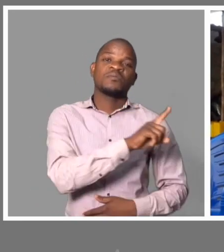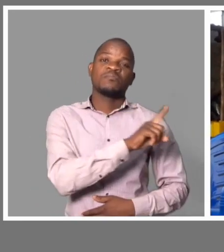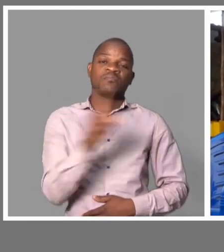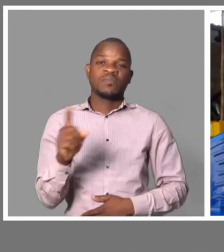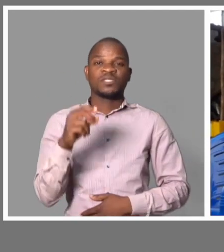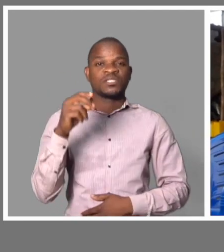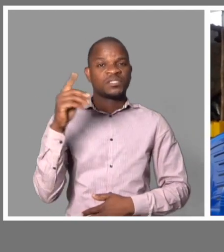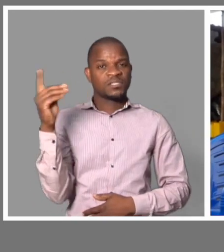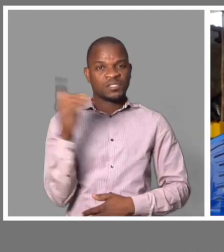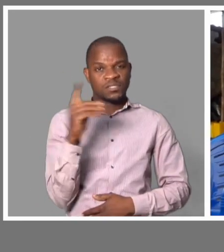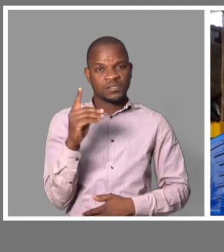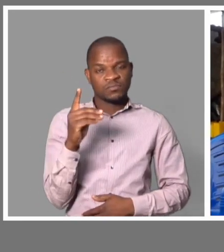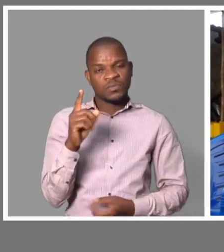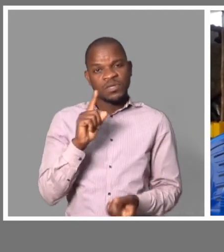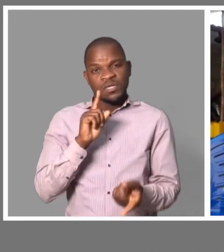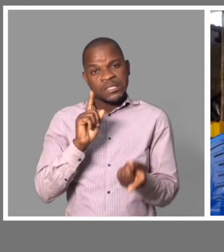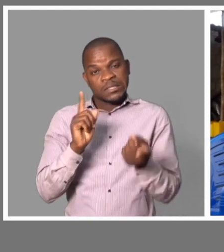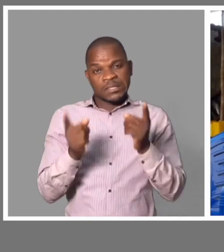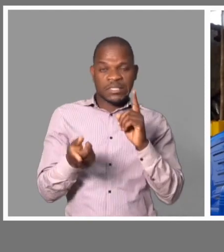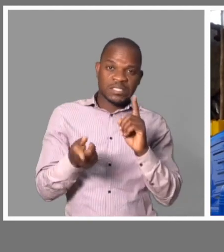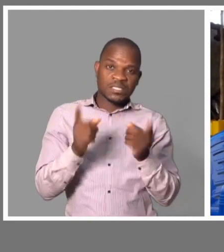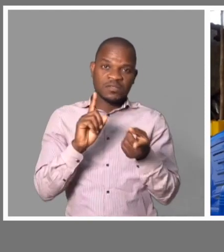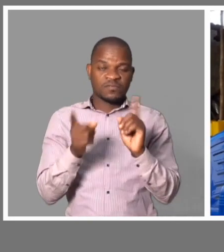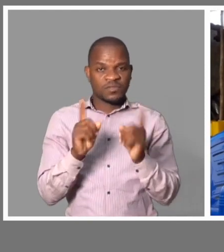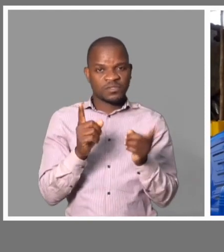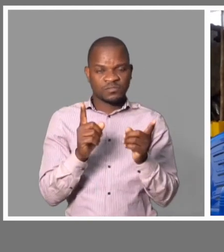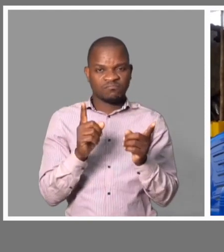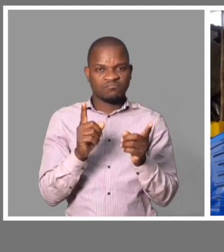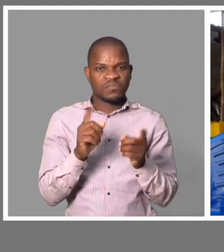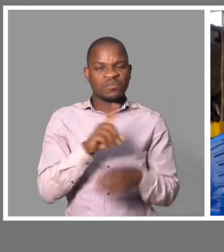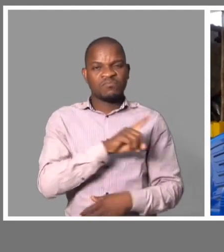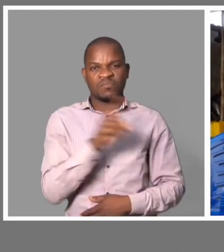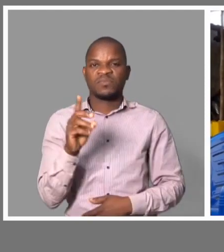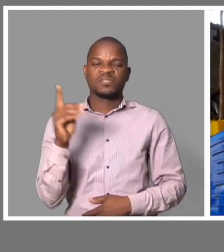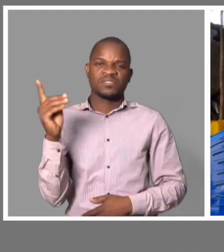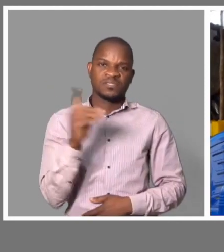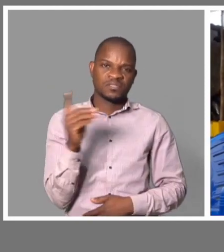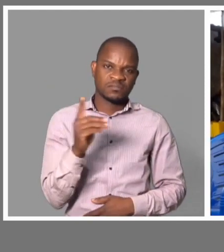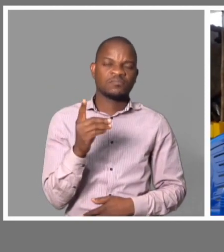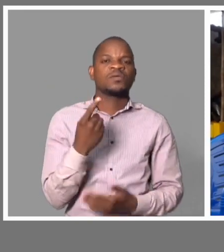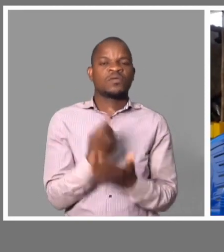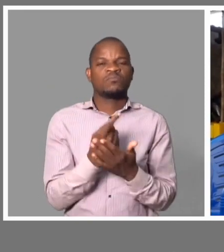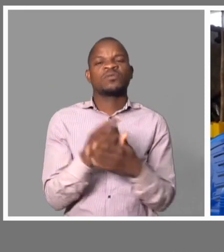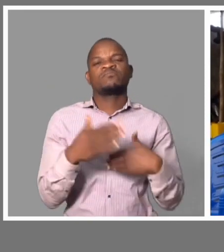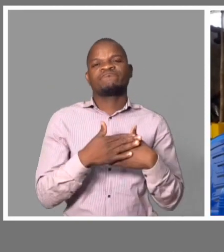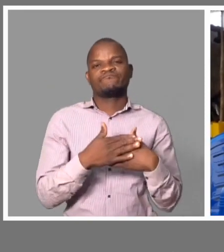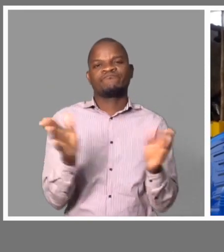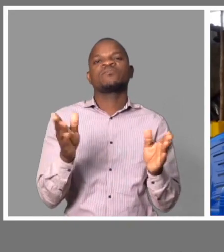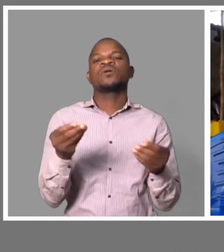se fosse aquilo que eu penso, aquilo que se realiza, que é dezembro deveria reabrir a coisa.